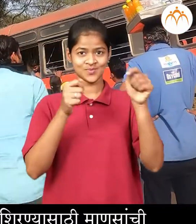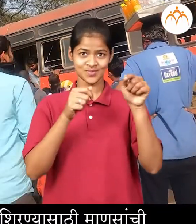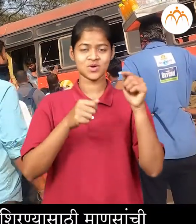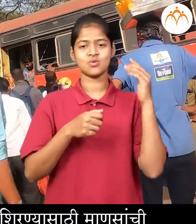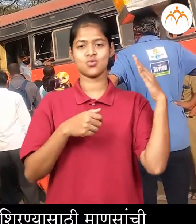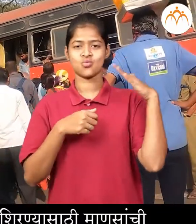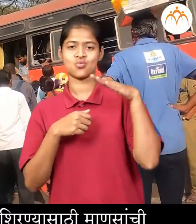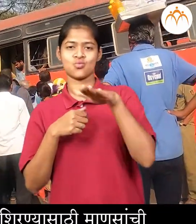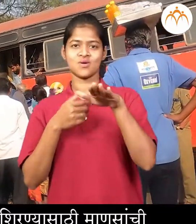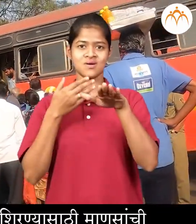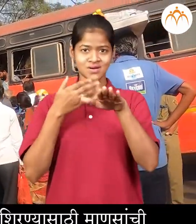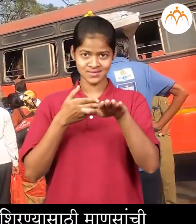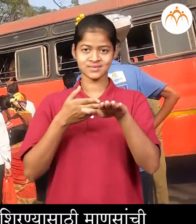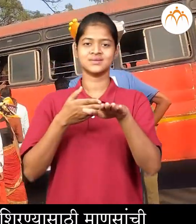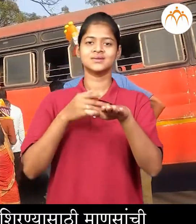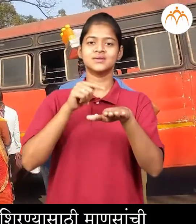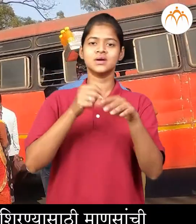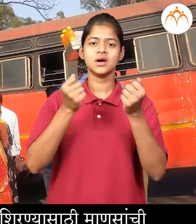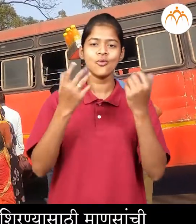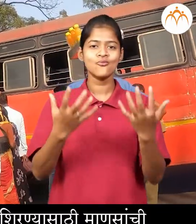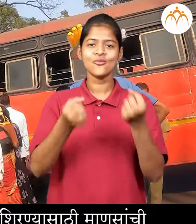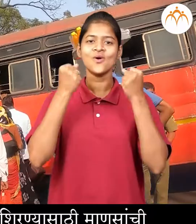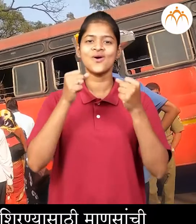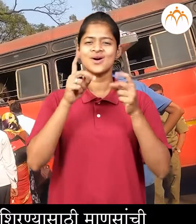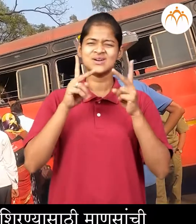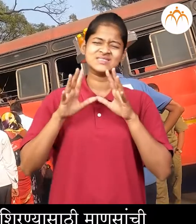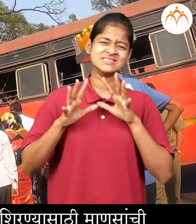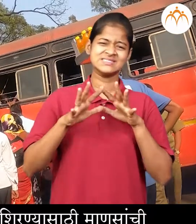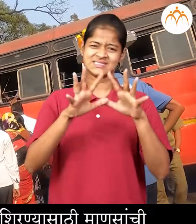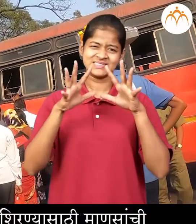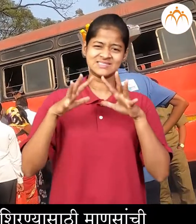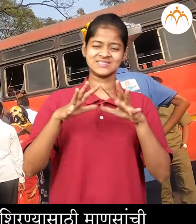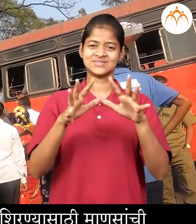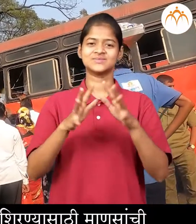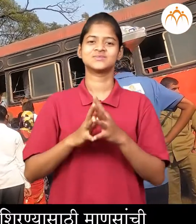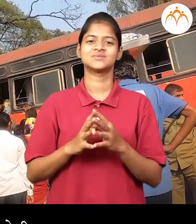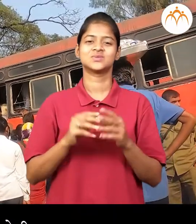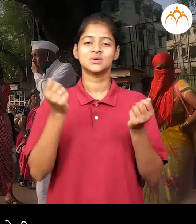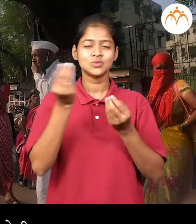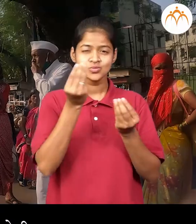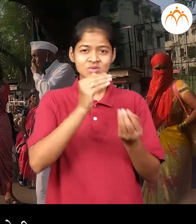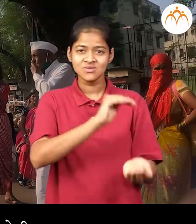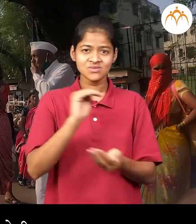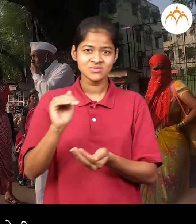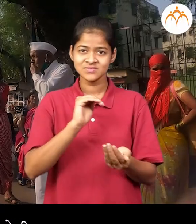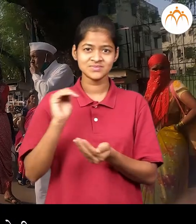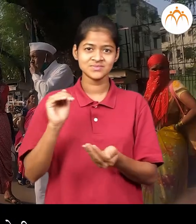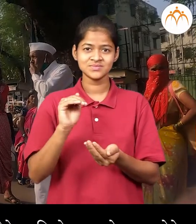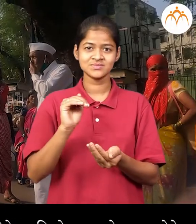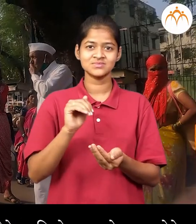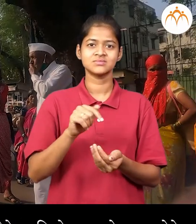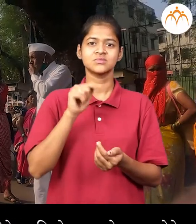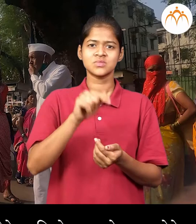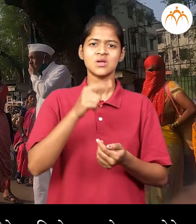मधे शिरिन्या सथी मानसांची खूप गडबड चालली होती काही छोटी मुलो होती